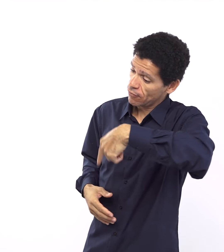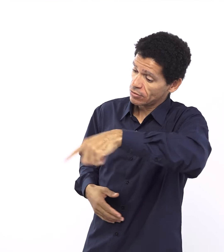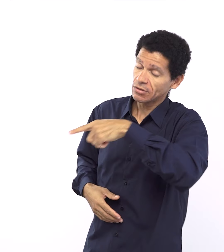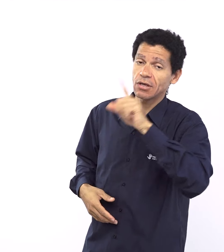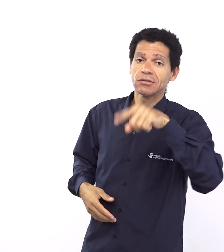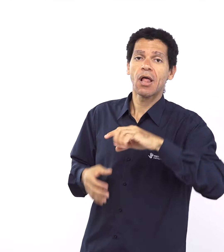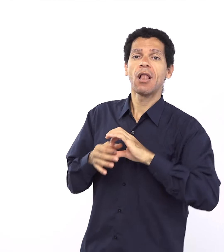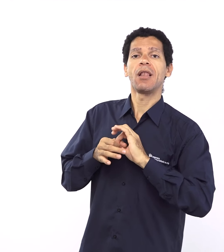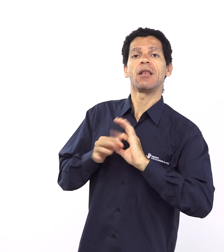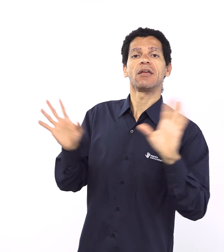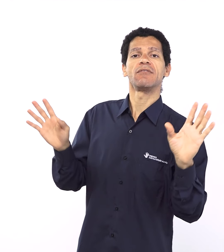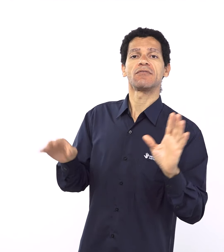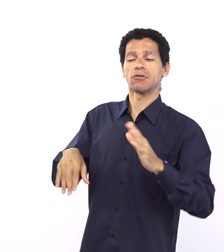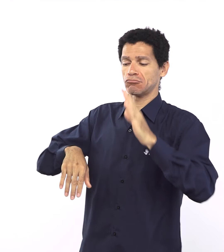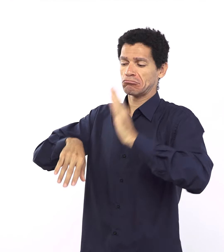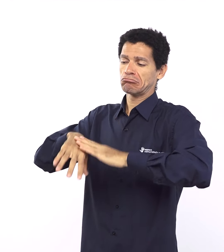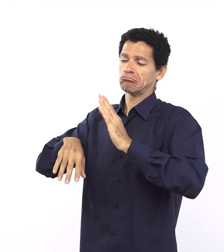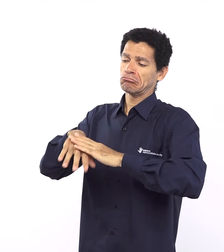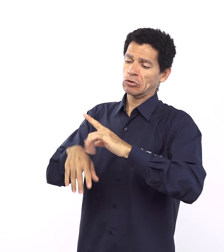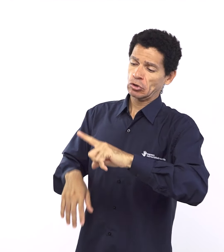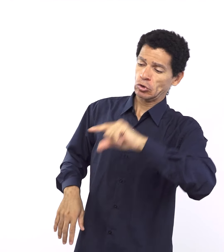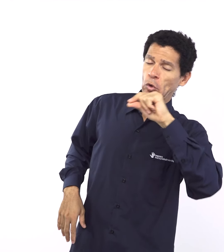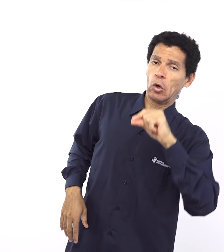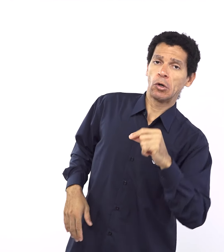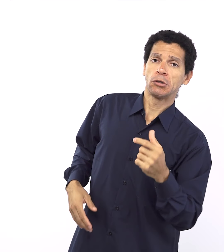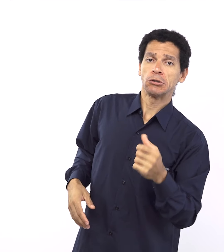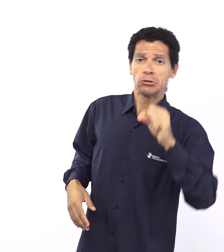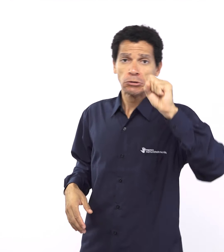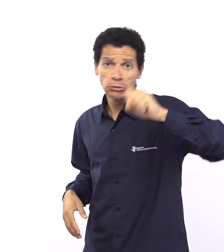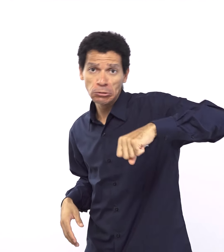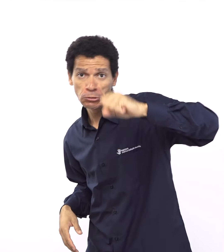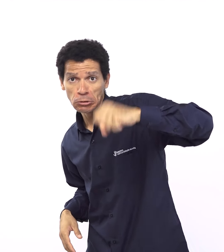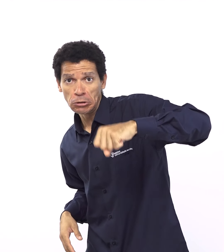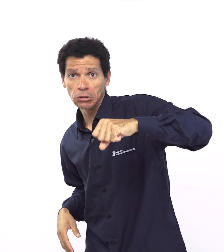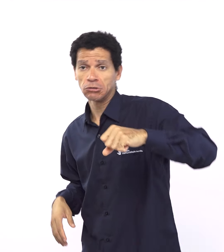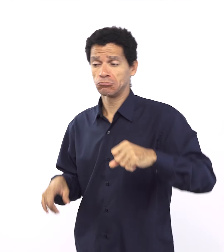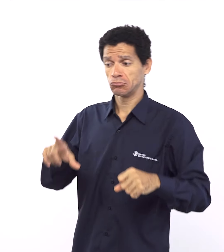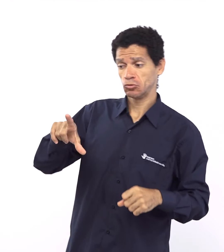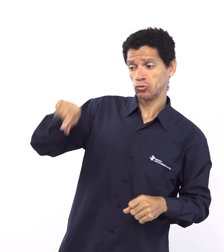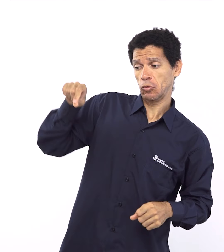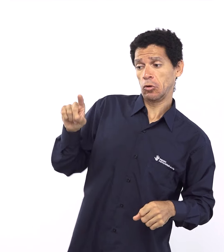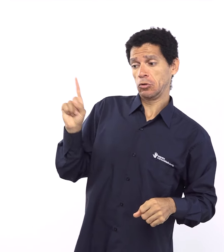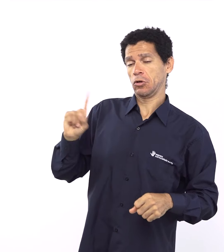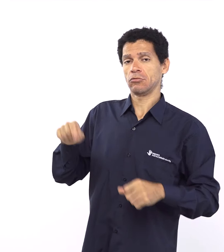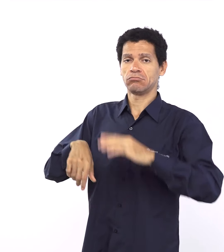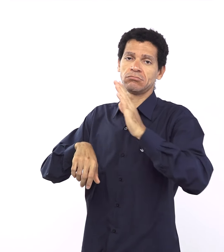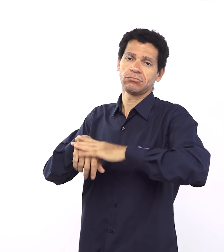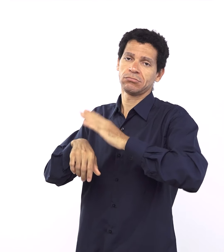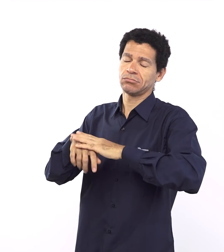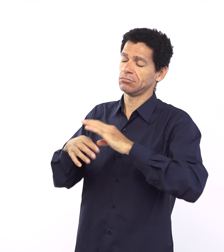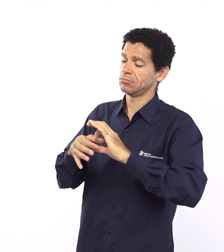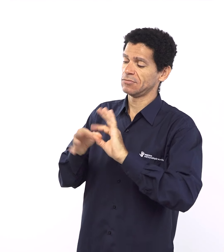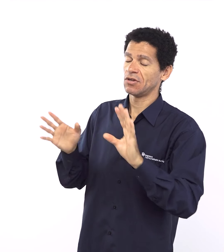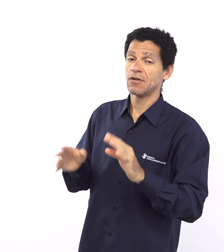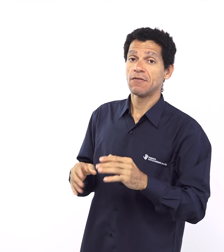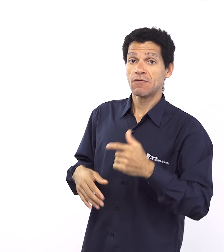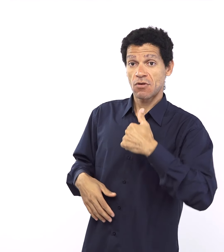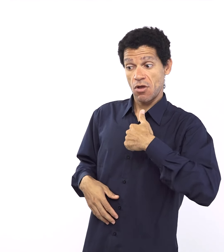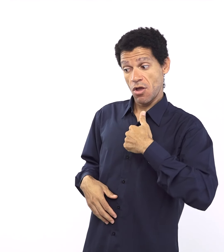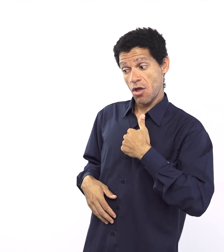palavras que eu vou dar para vocês mas eu acho que a gente pode conversar eu quero destacar nesse todo que você falou aí uma coisa